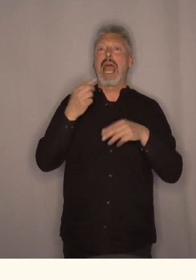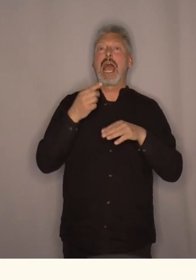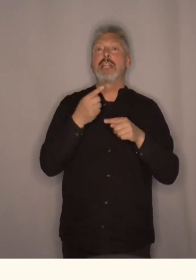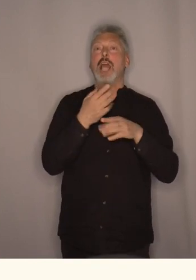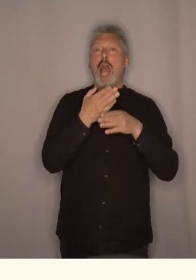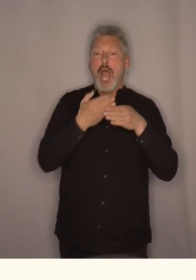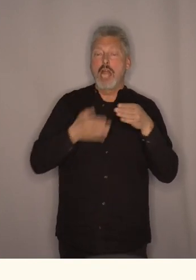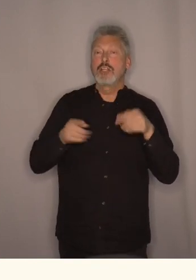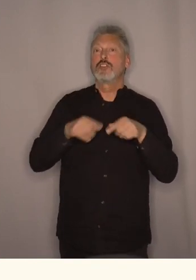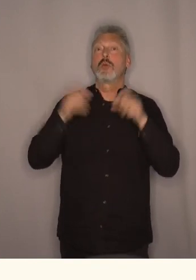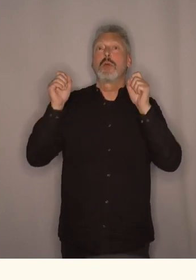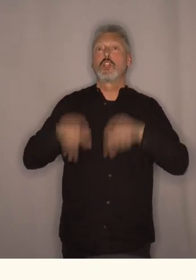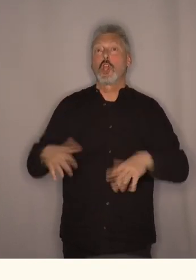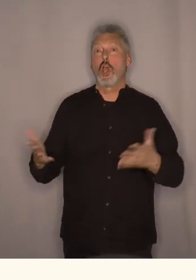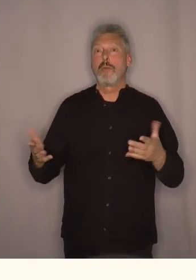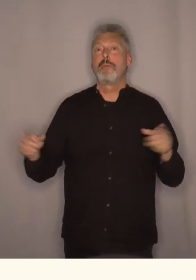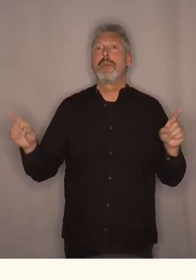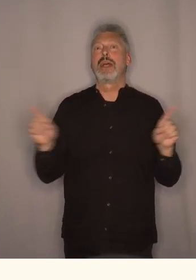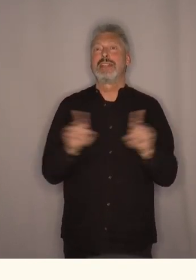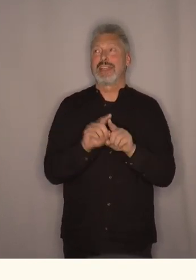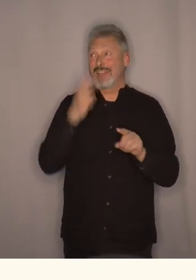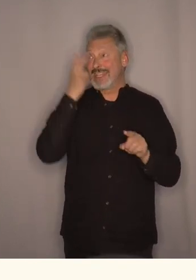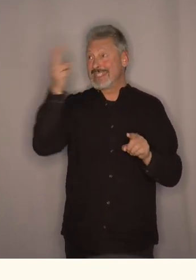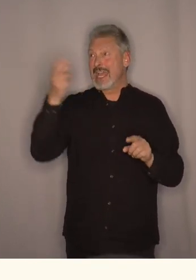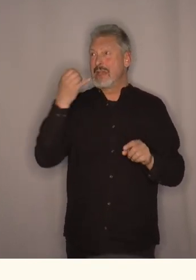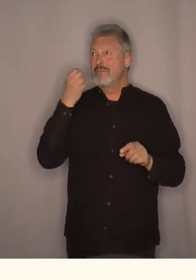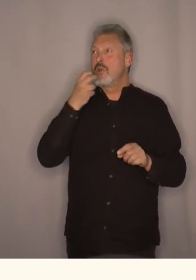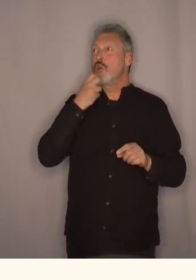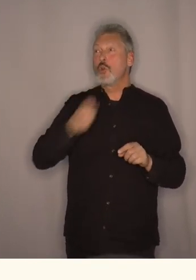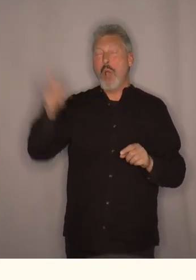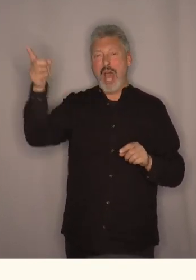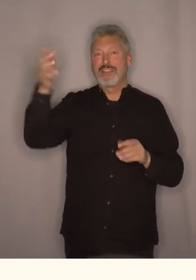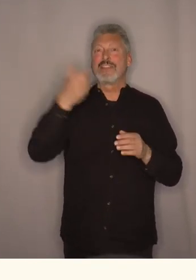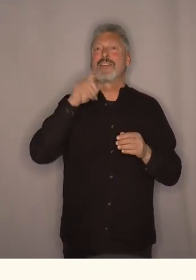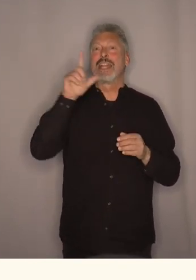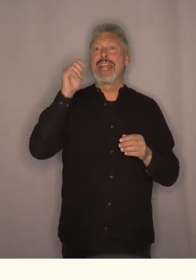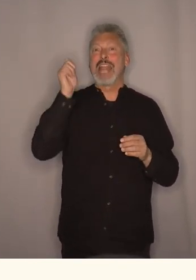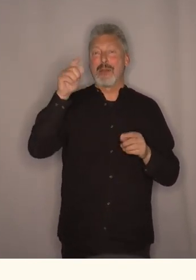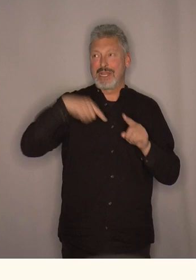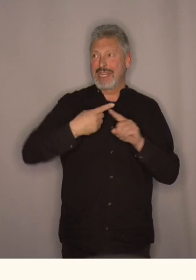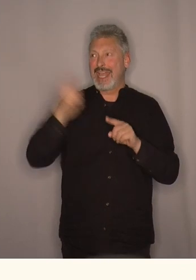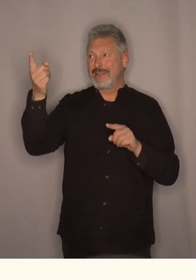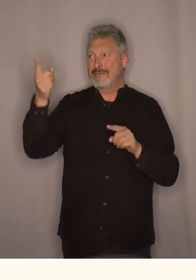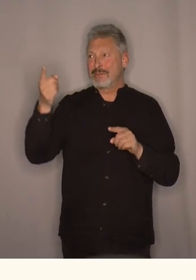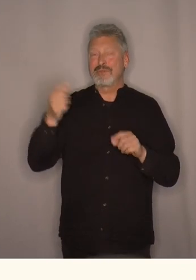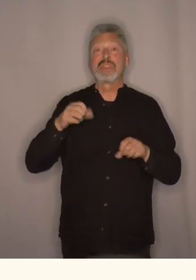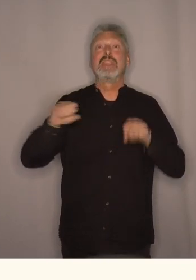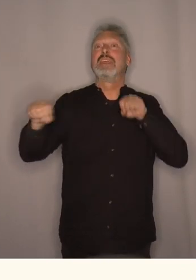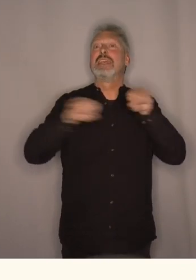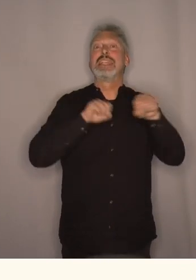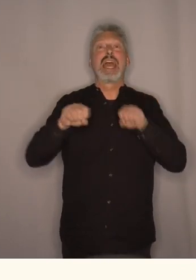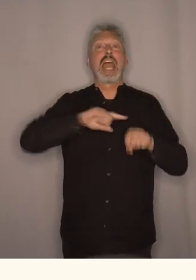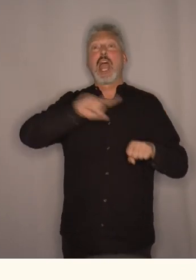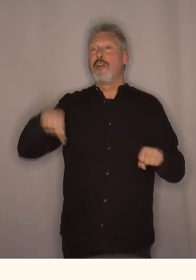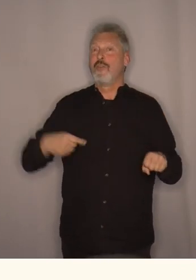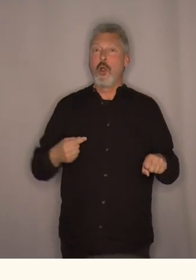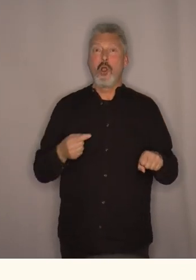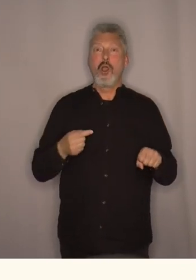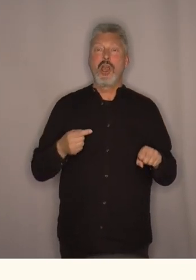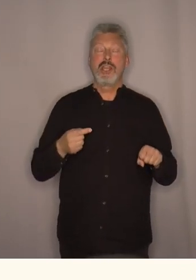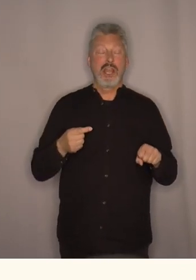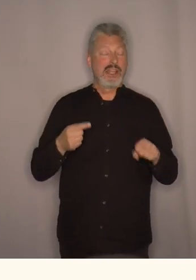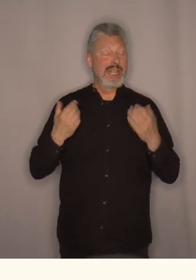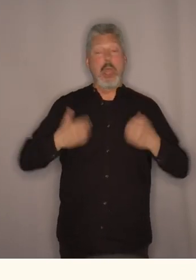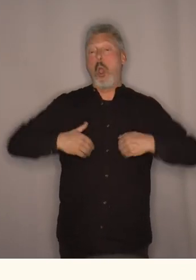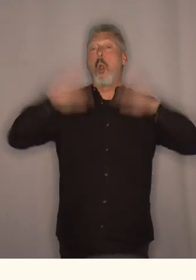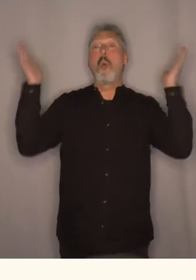og likevel og nå ser jeg litt på Johannes fra Lillehammer igjen selv nøler ikke regjeringen vår med å oppheve